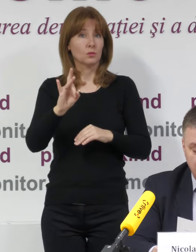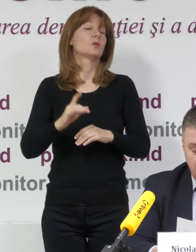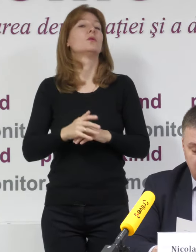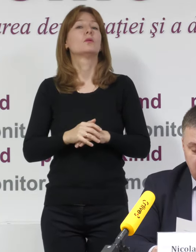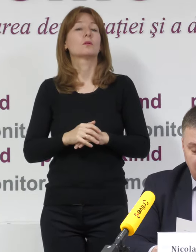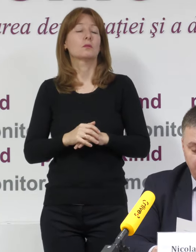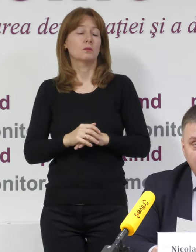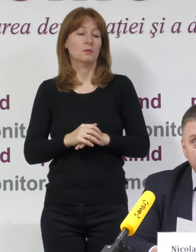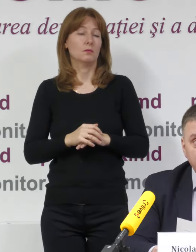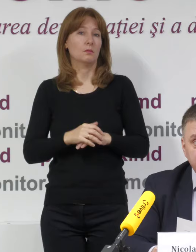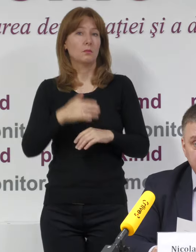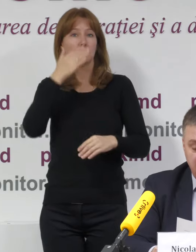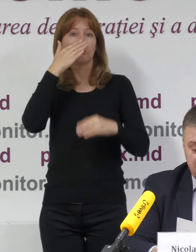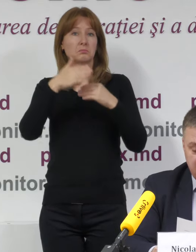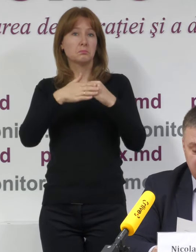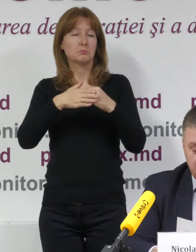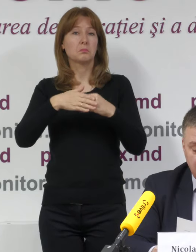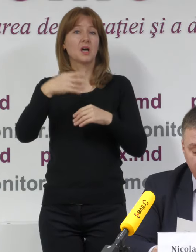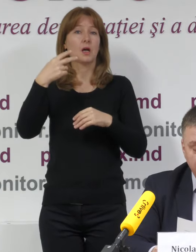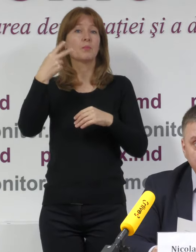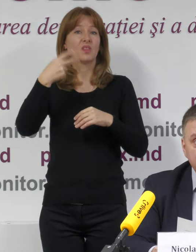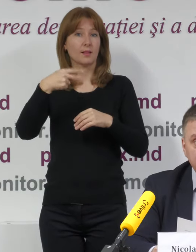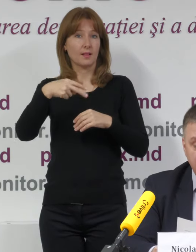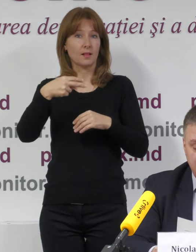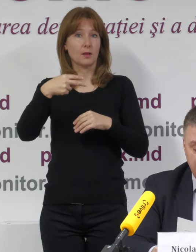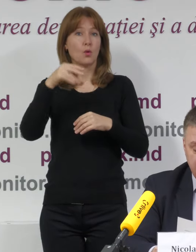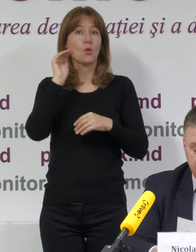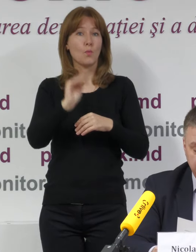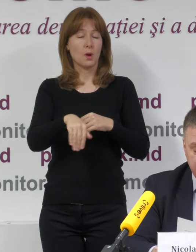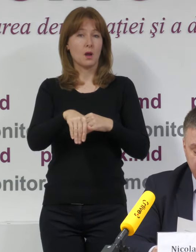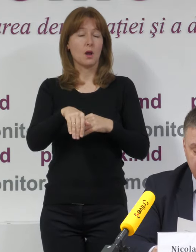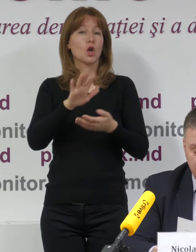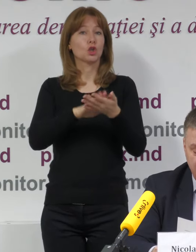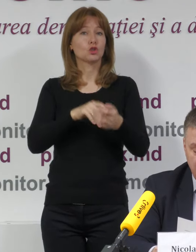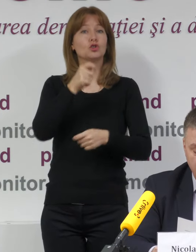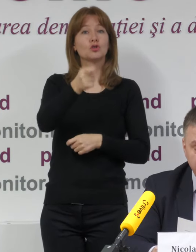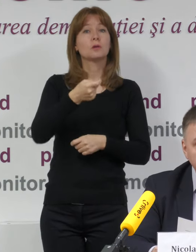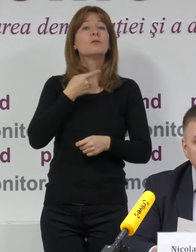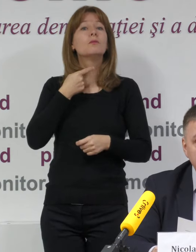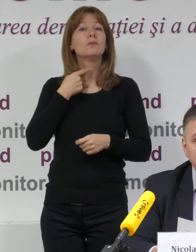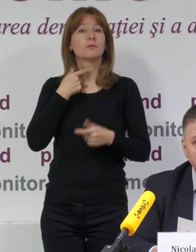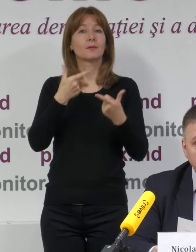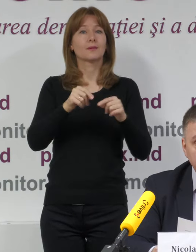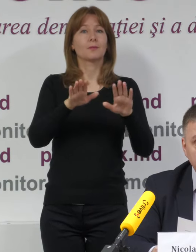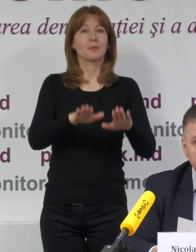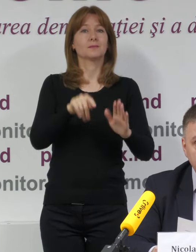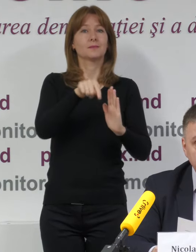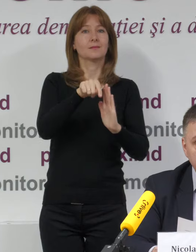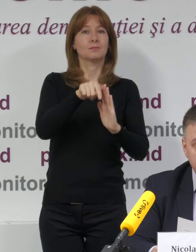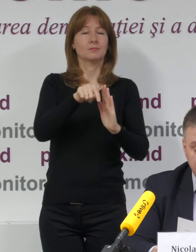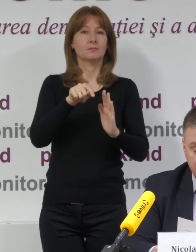aproape 20.000 de cereri de votare la locul aflării, iarăși la ora